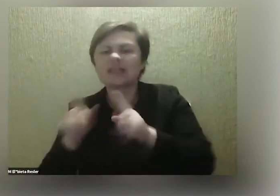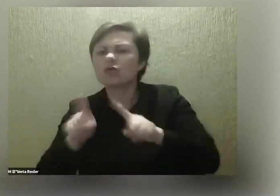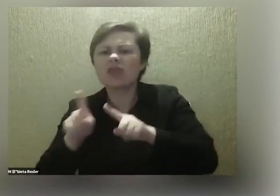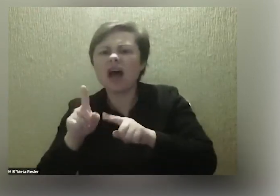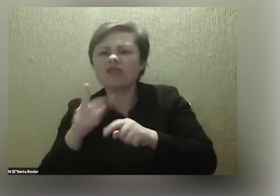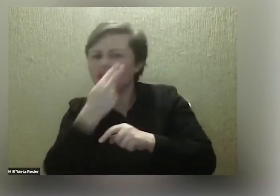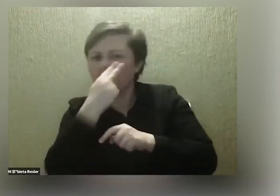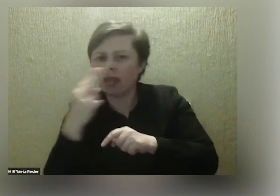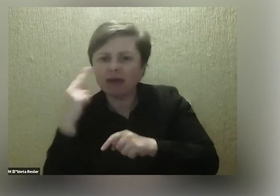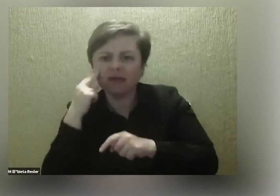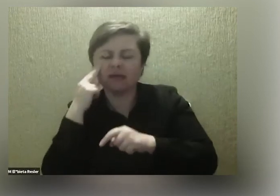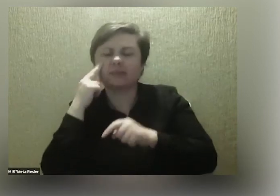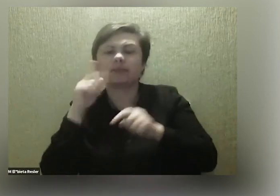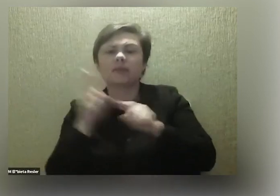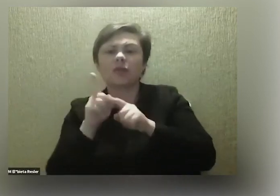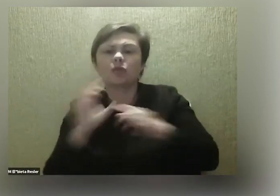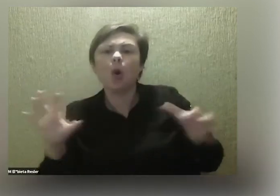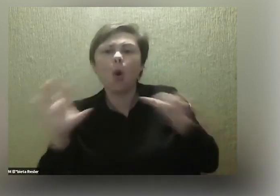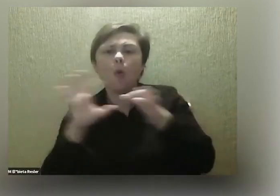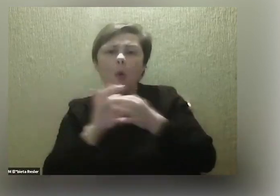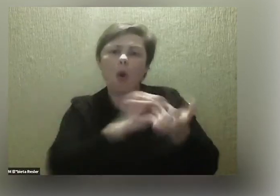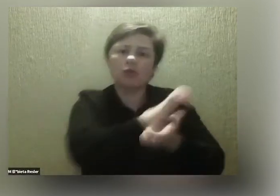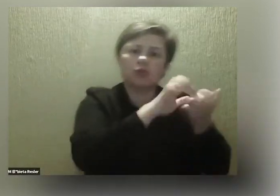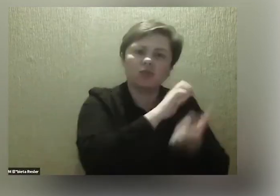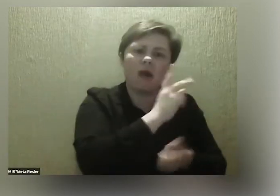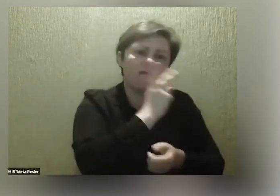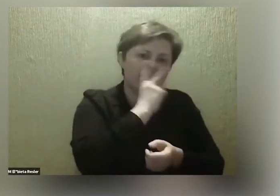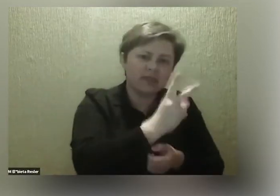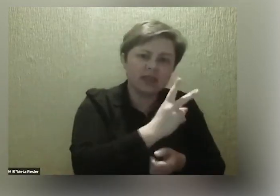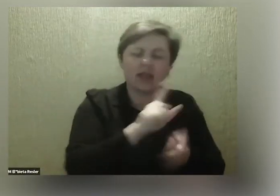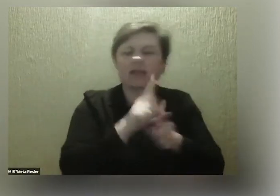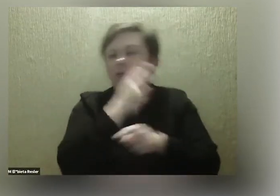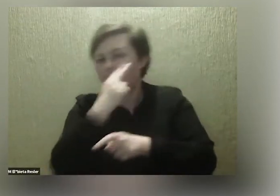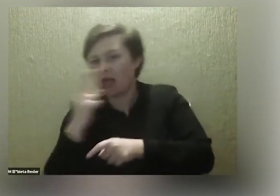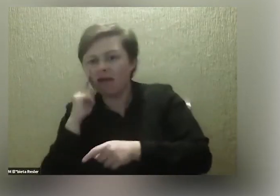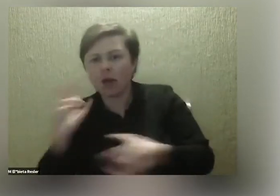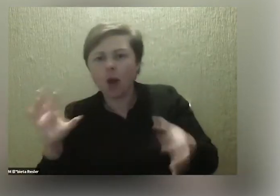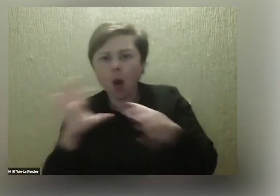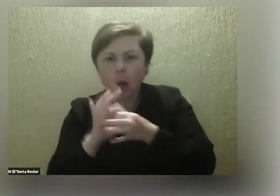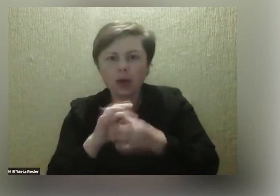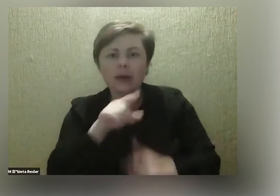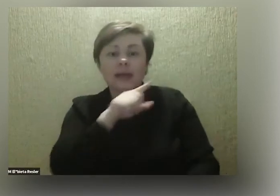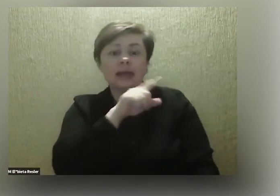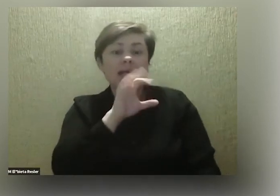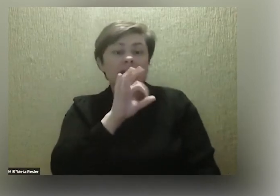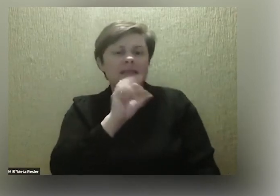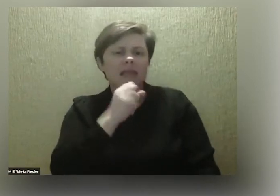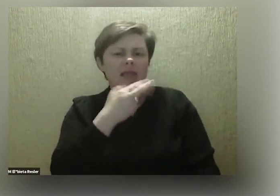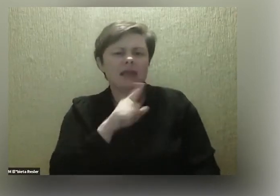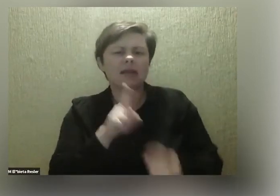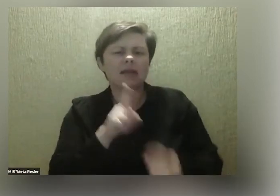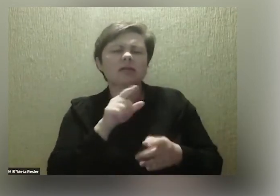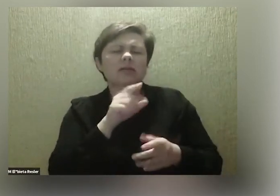też audyntycznie łączy światy osób widzących i niewidzących. Ty Sandra, a propos pisania,